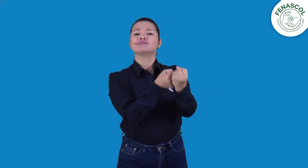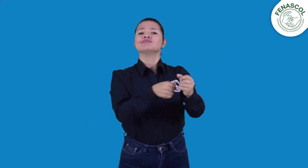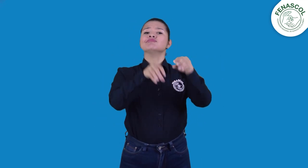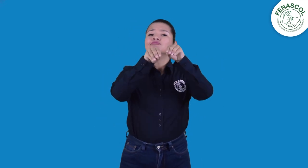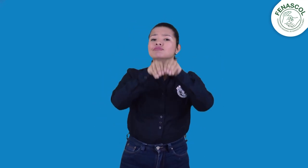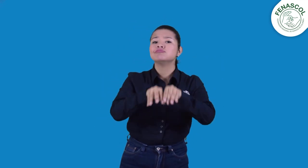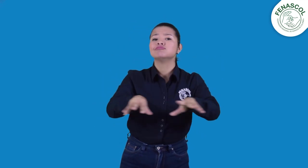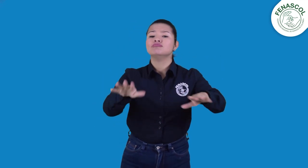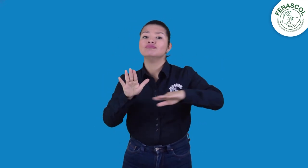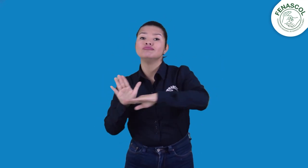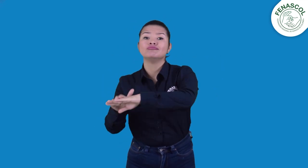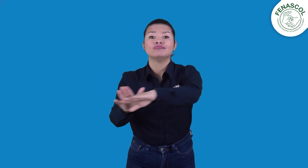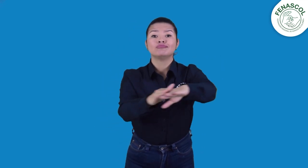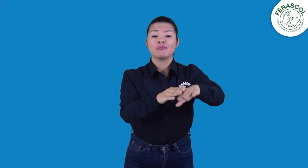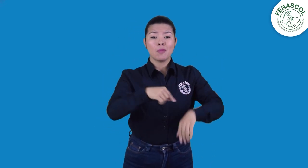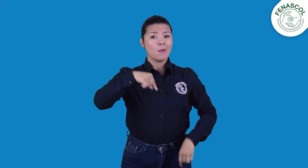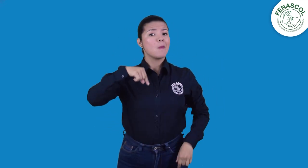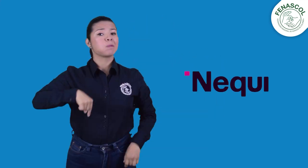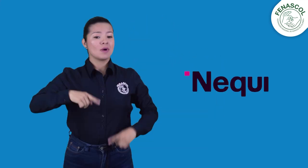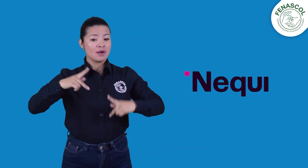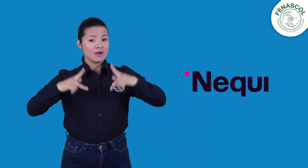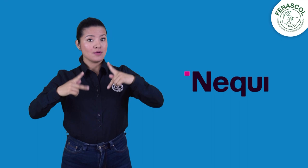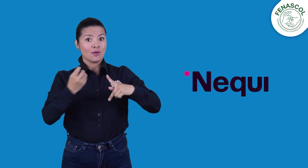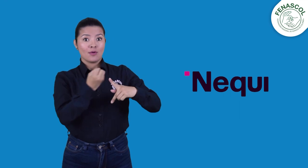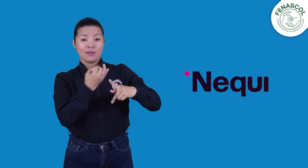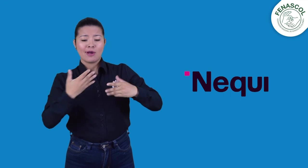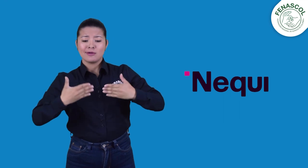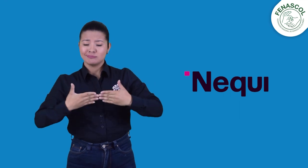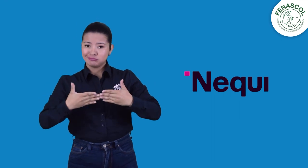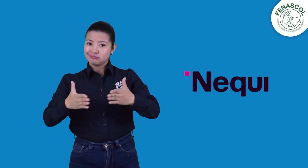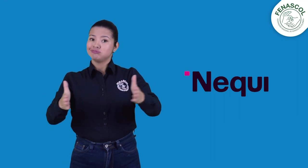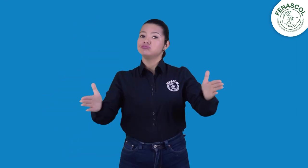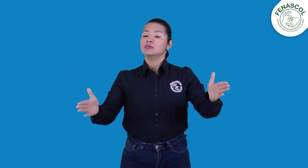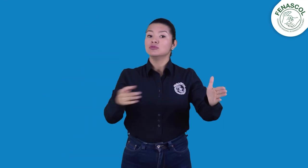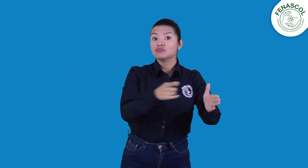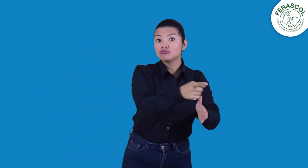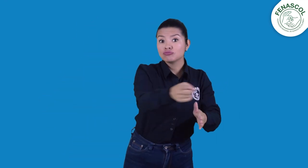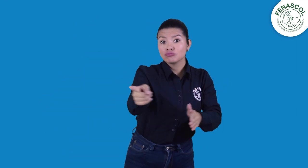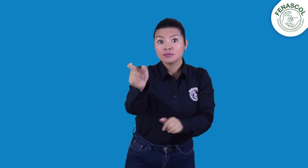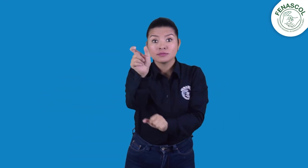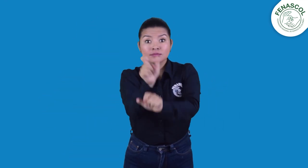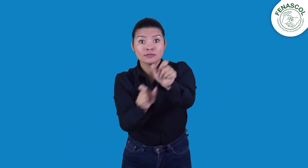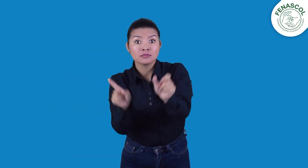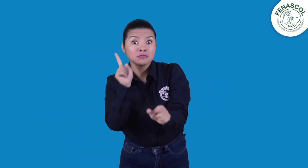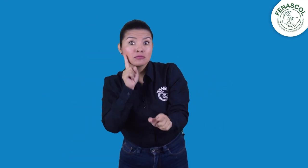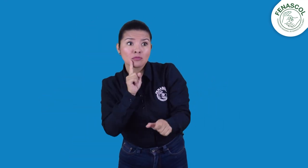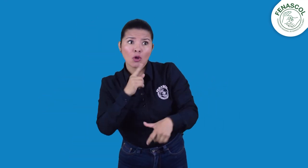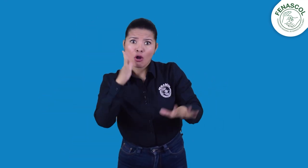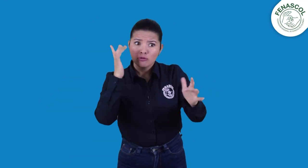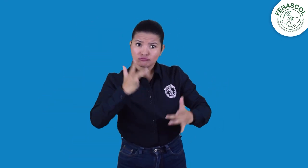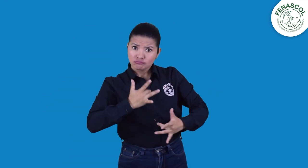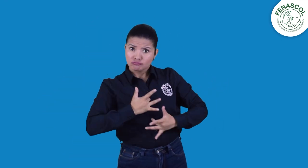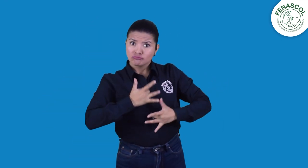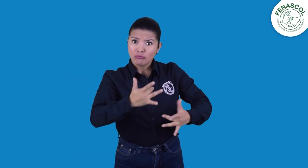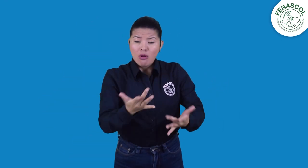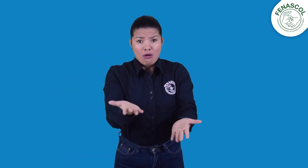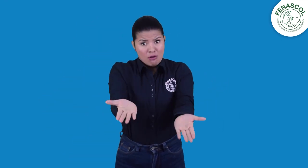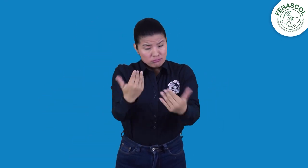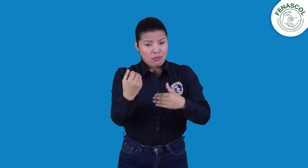para que la comunidad sorda pueda hacer sus donaciones a través de esta plataforma. Estas donaciones las pueden